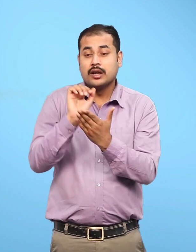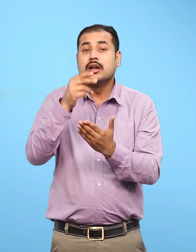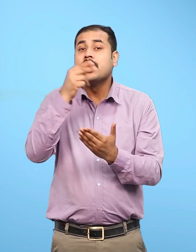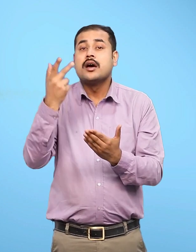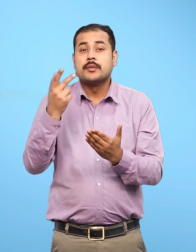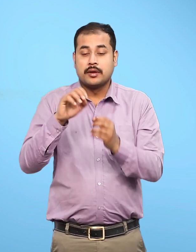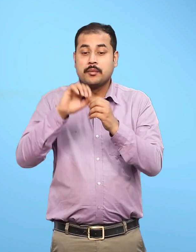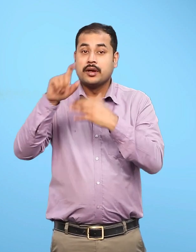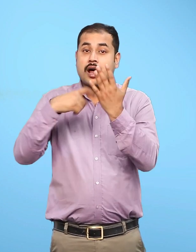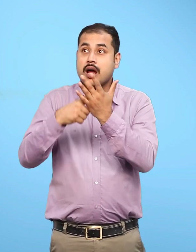शैली में बना है